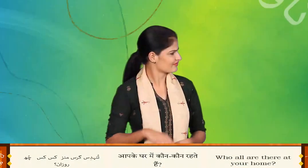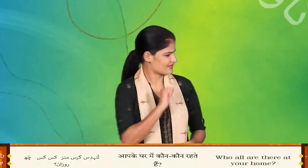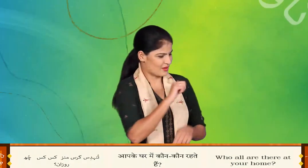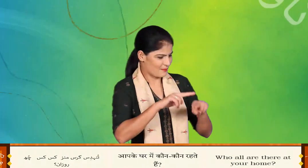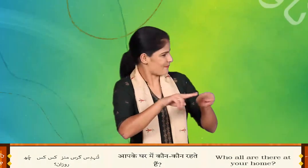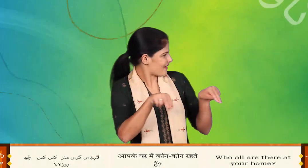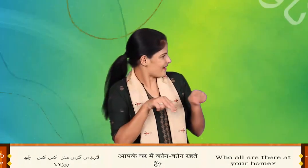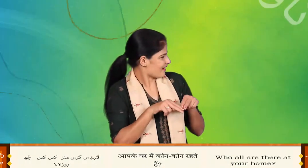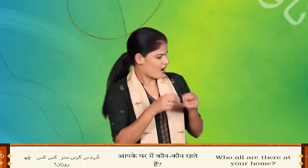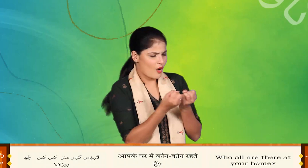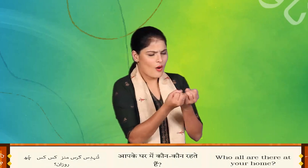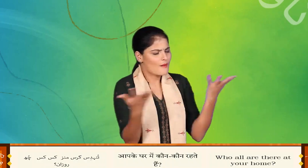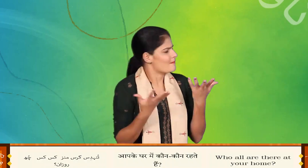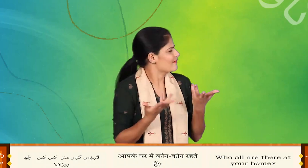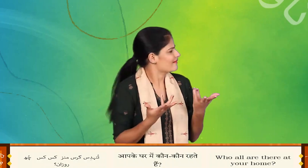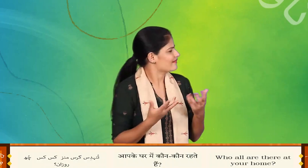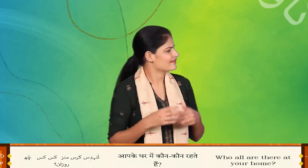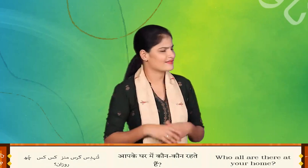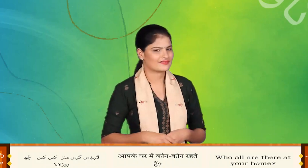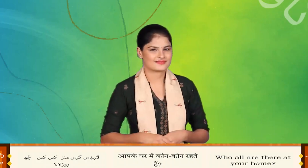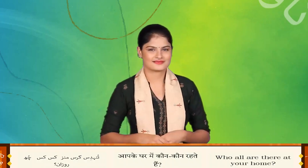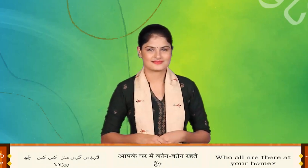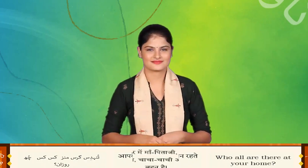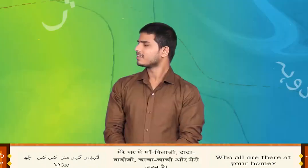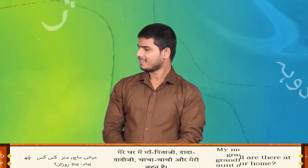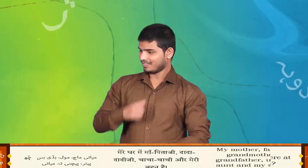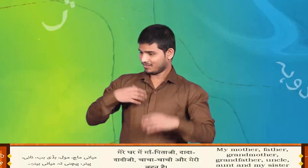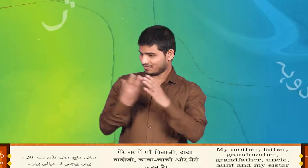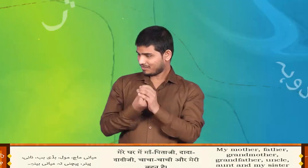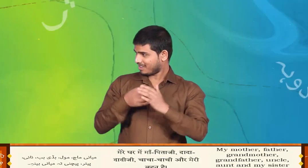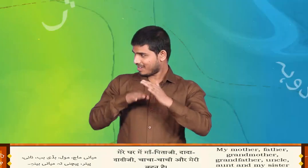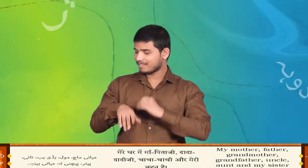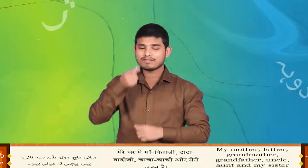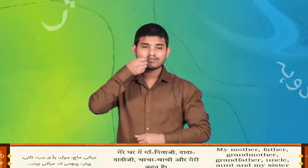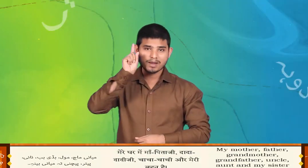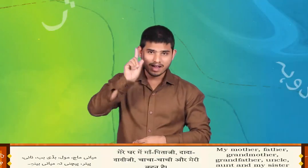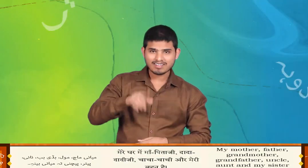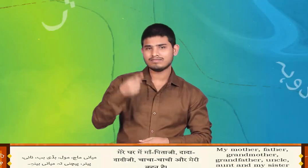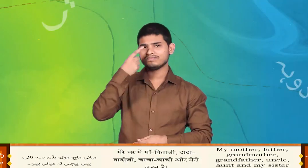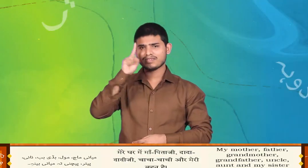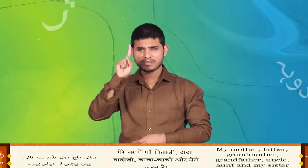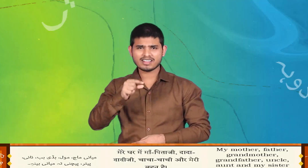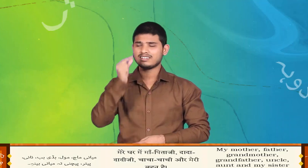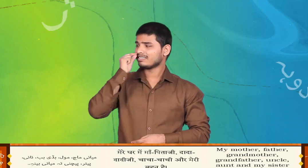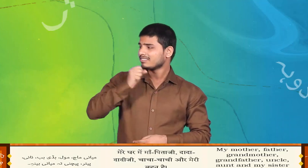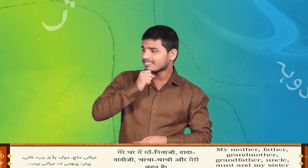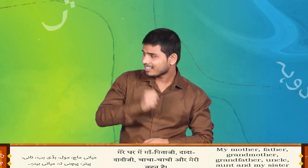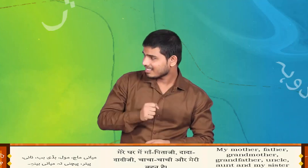तून्रस गरस मन्स कुछ खुष्च रोजान मेन मज, मोल, दाथ, बुडब, पितर